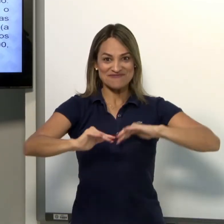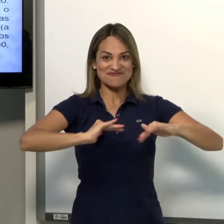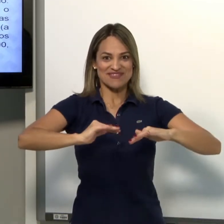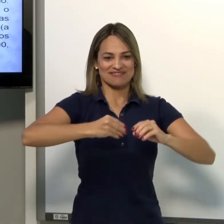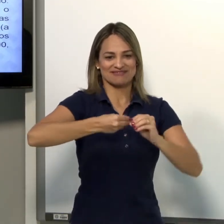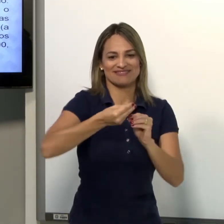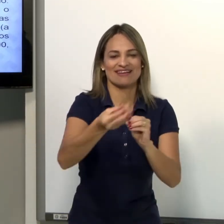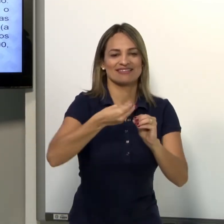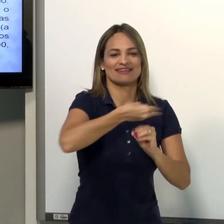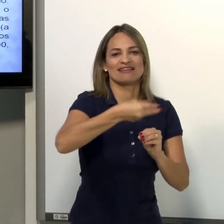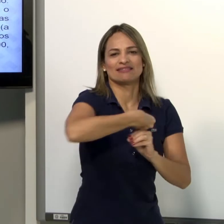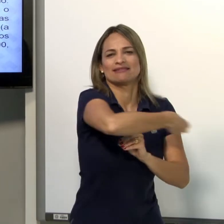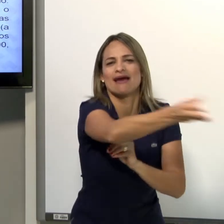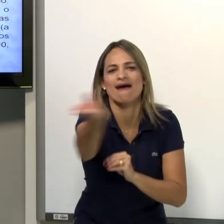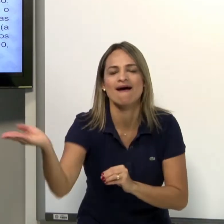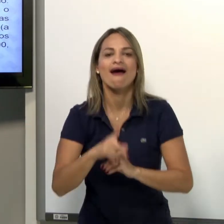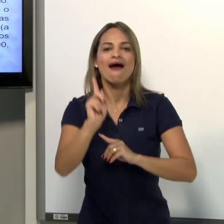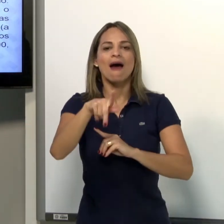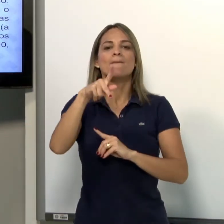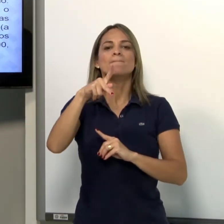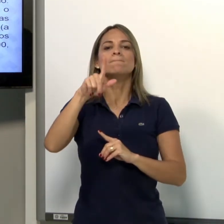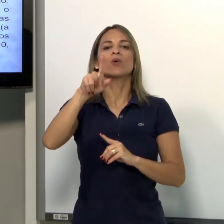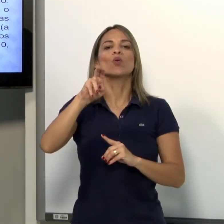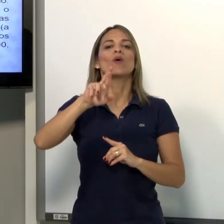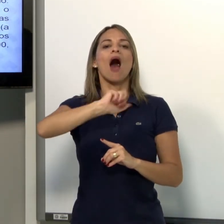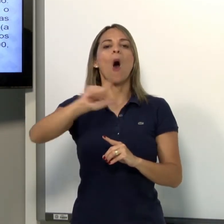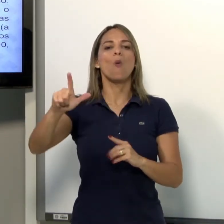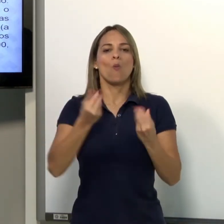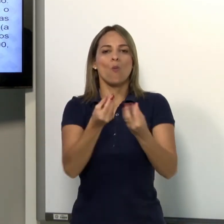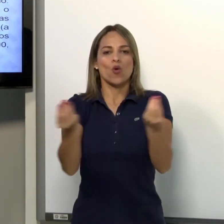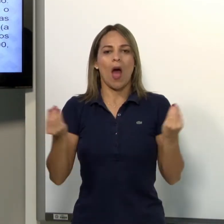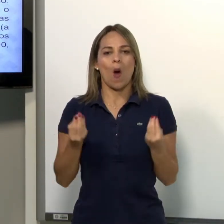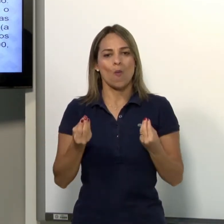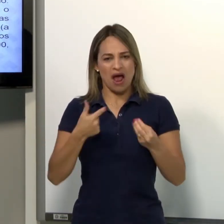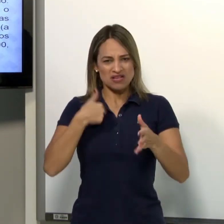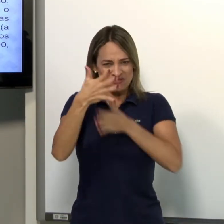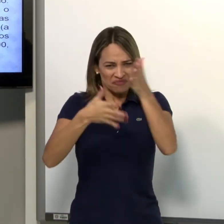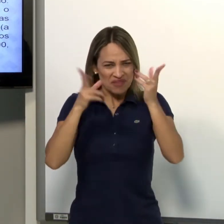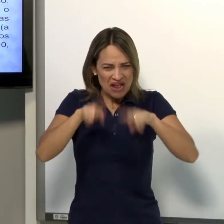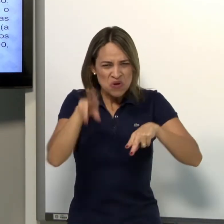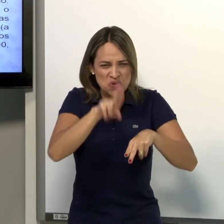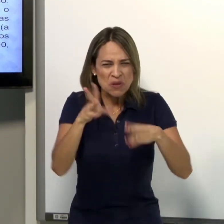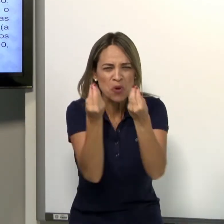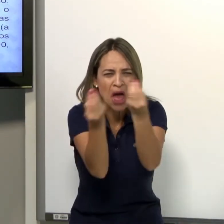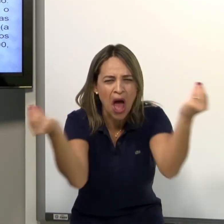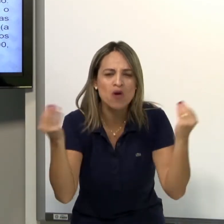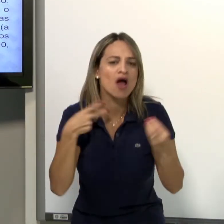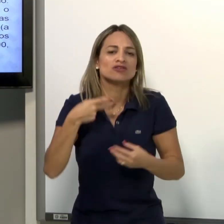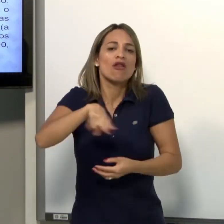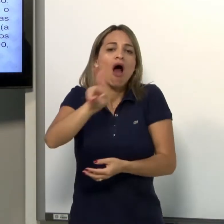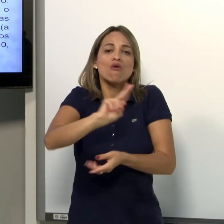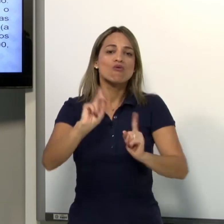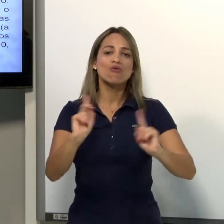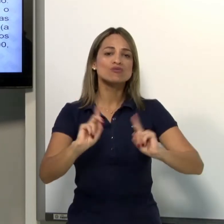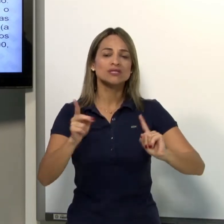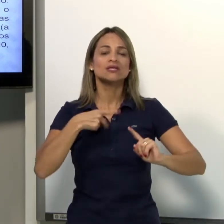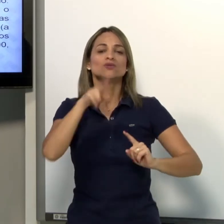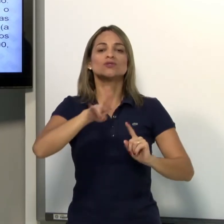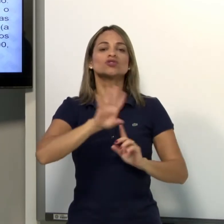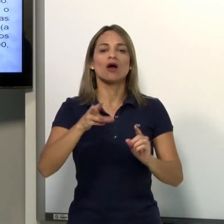várias pessoas. Então, é o plural. O plural já está definido. Eu preciso falar que é plural? Não. Eu uso